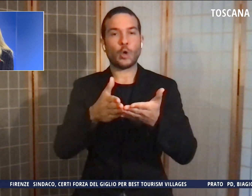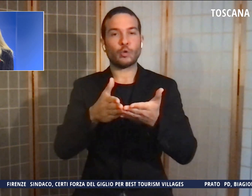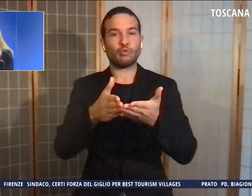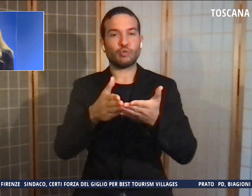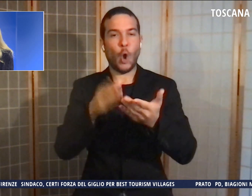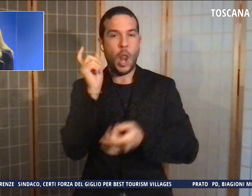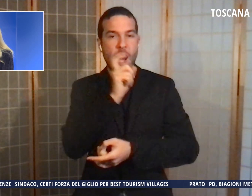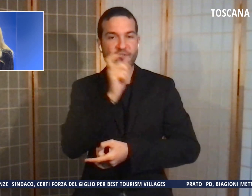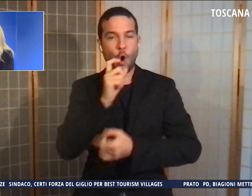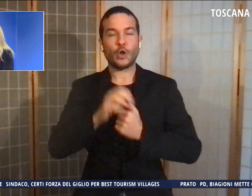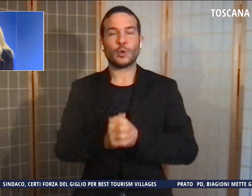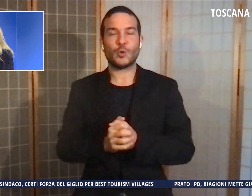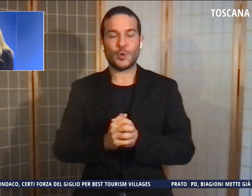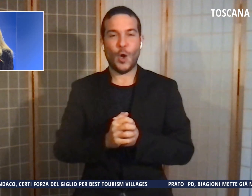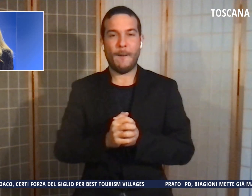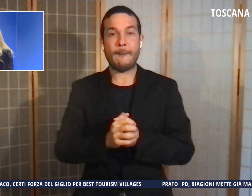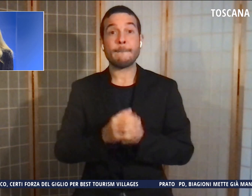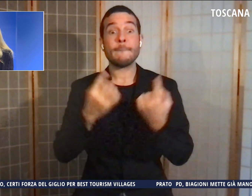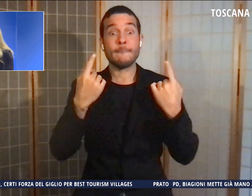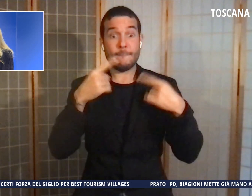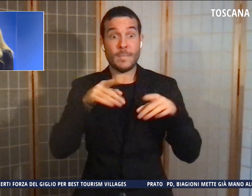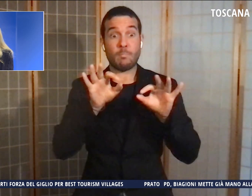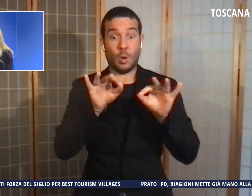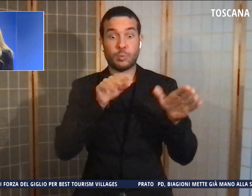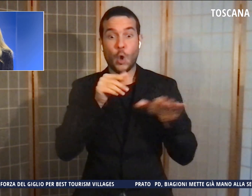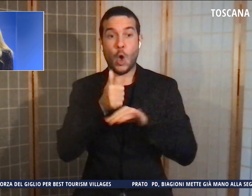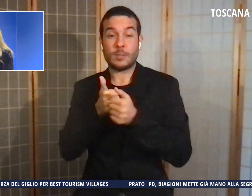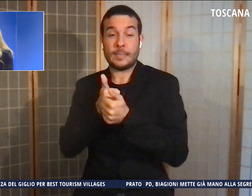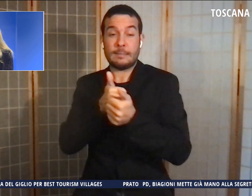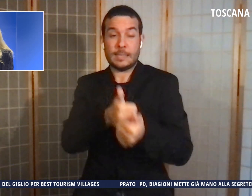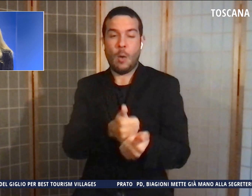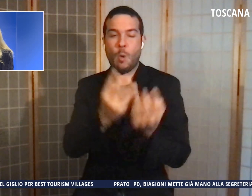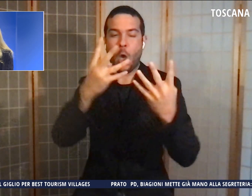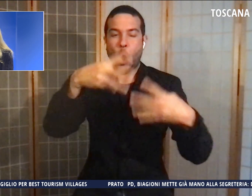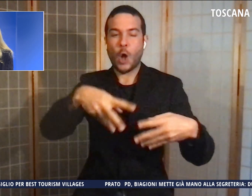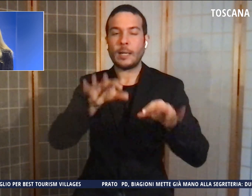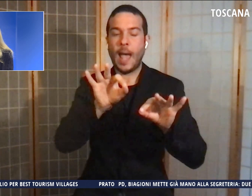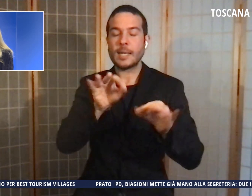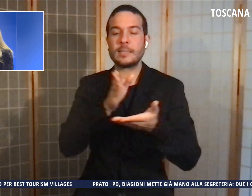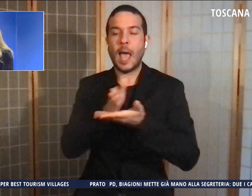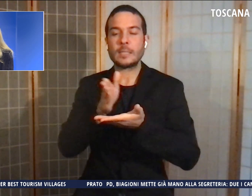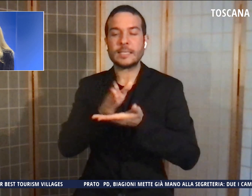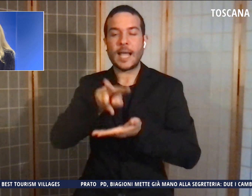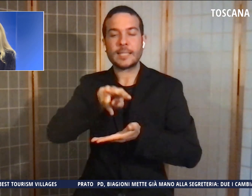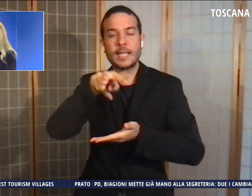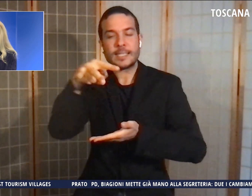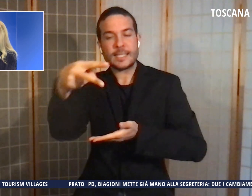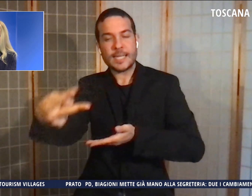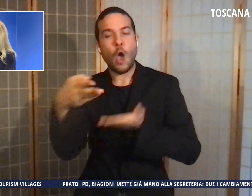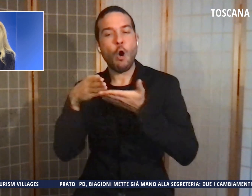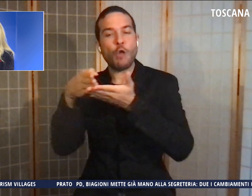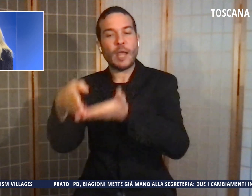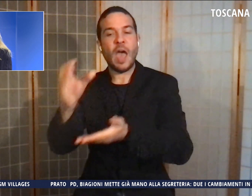seguendo e organizzando anche l'assistenza per l'approdo della seconda nave ONG che